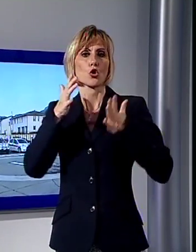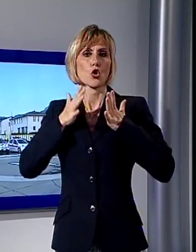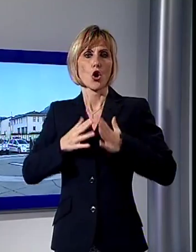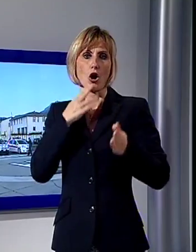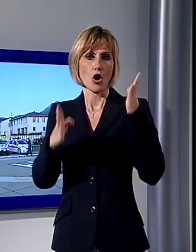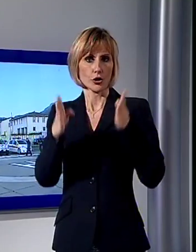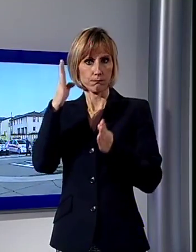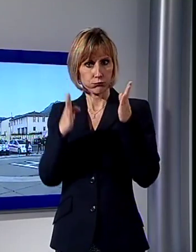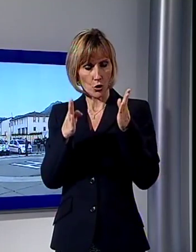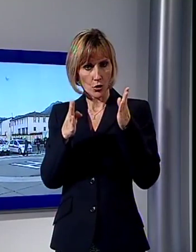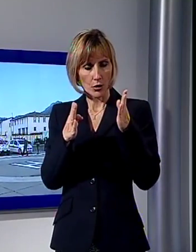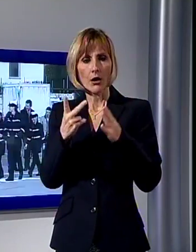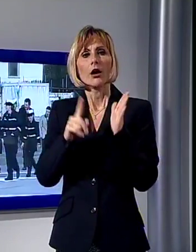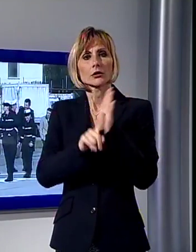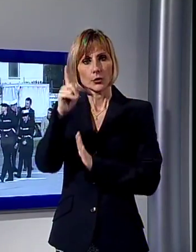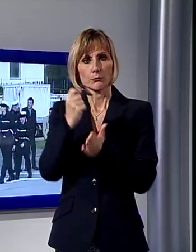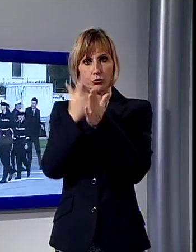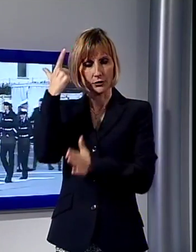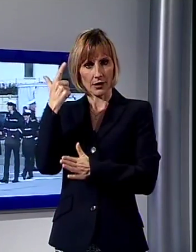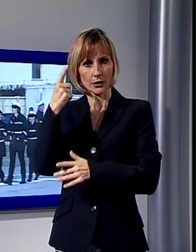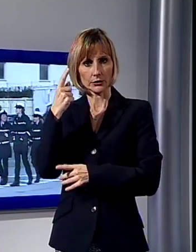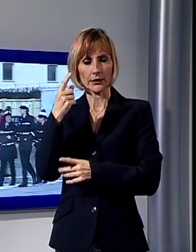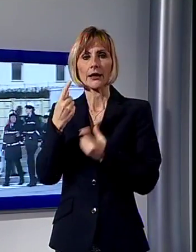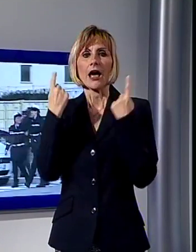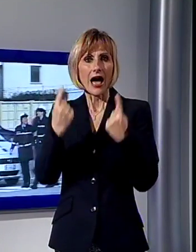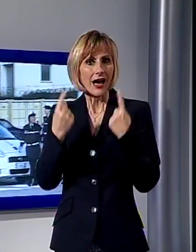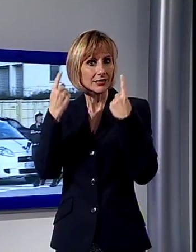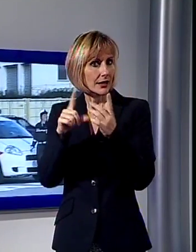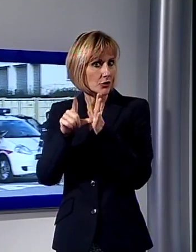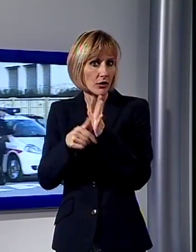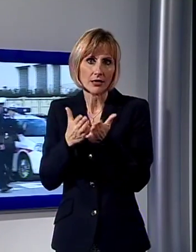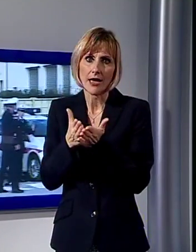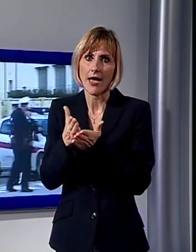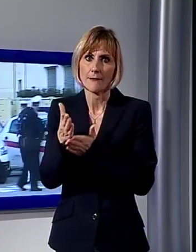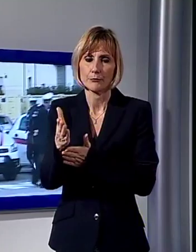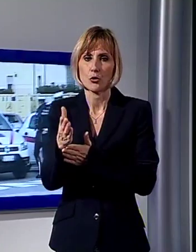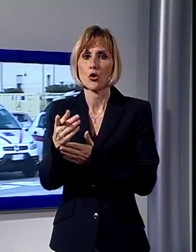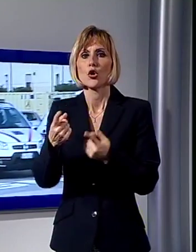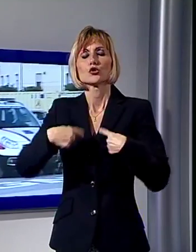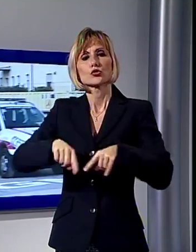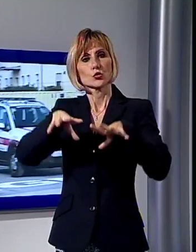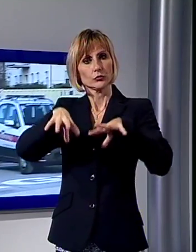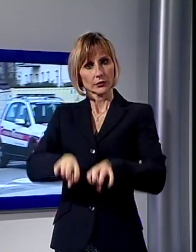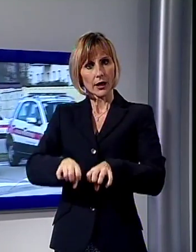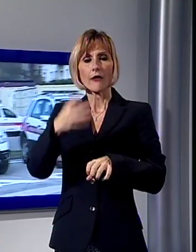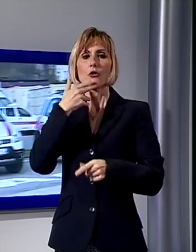risultato importante, atteso da tempo, l'impegno della Giunta è quello di garantire una dotazione organica